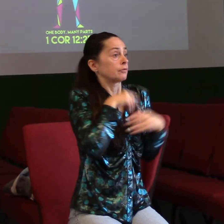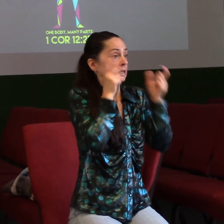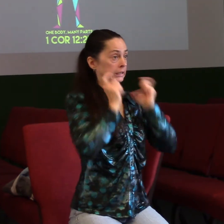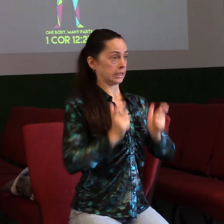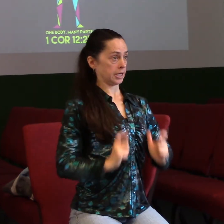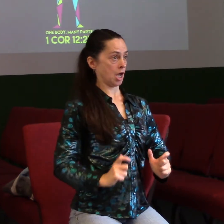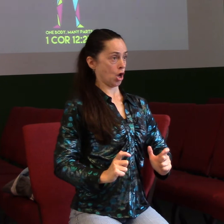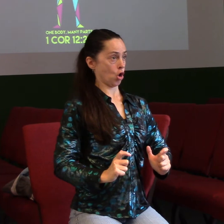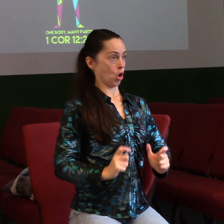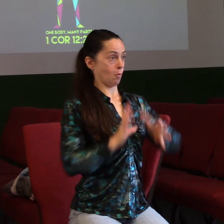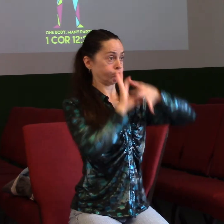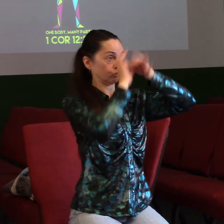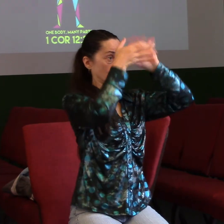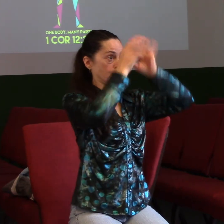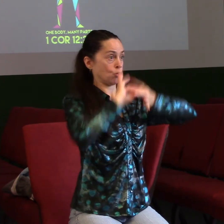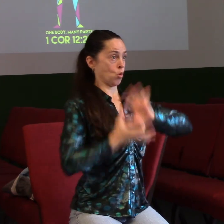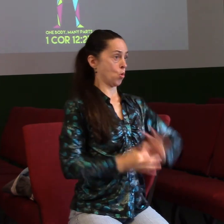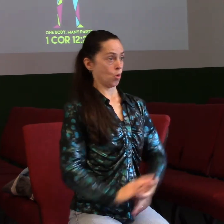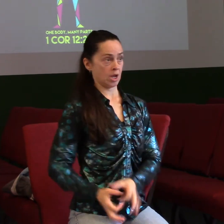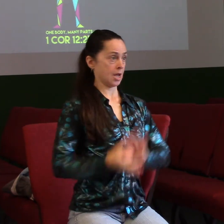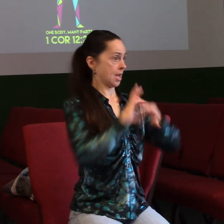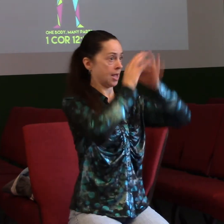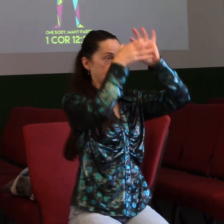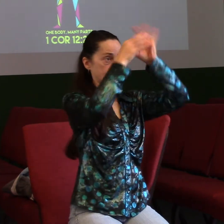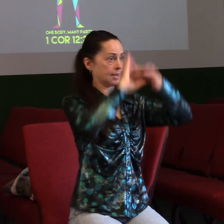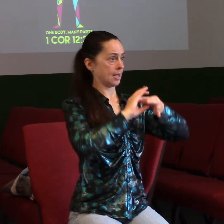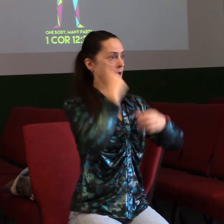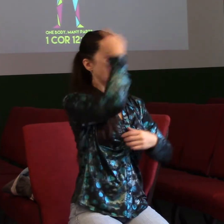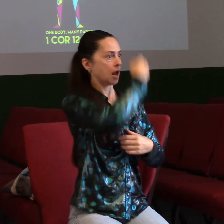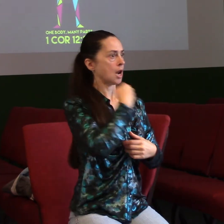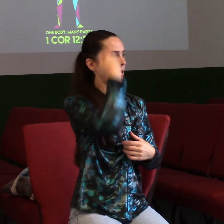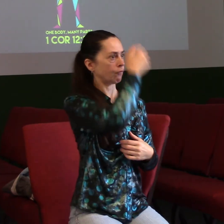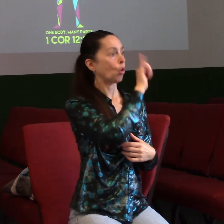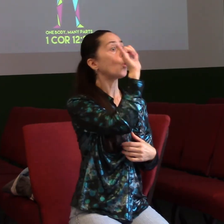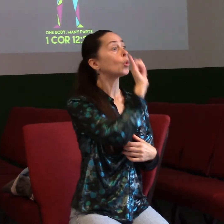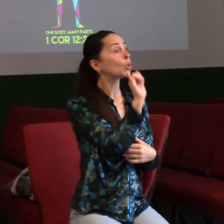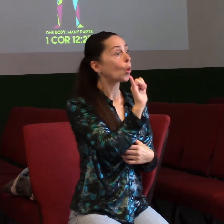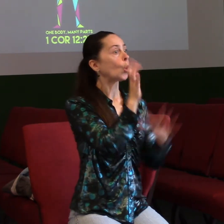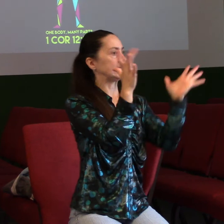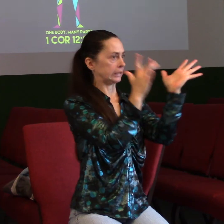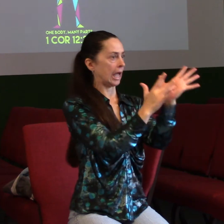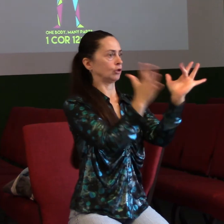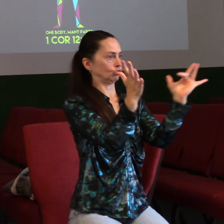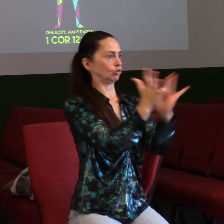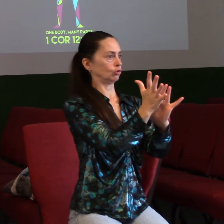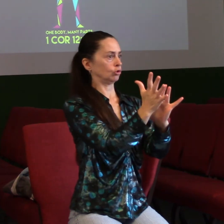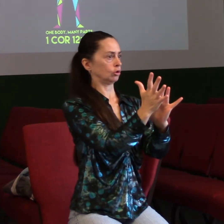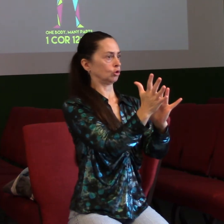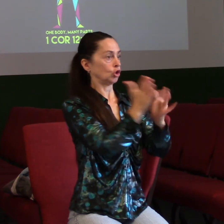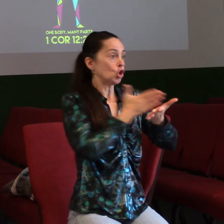propojeno navzájem, ale v písmu je napsané, hlavou toho těla je Kristus. Takže když si tak nám společně sloužíme a sdílíme se o věci